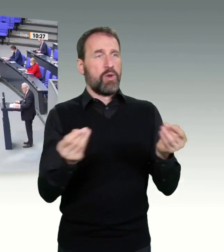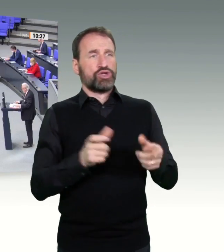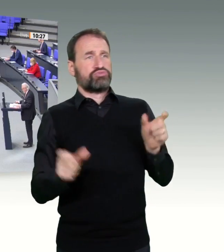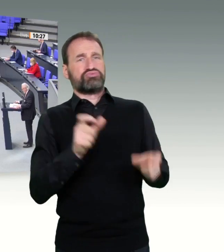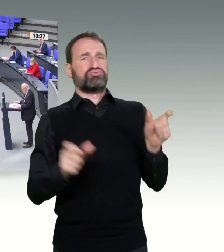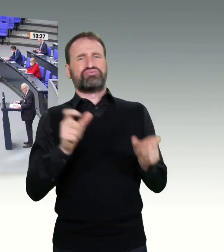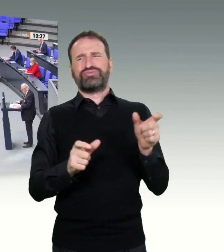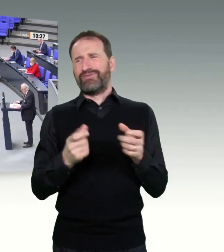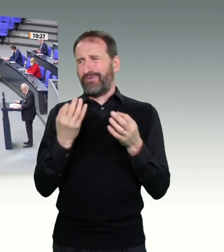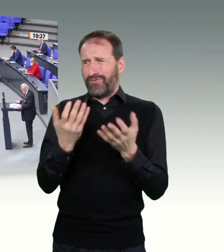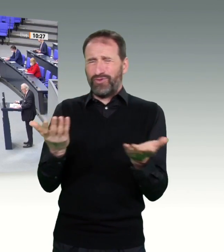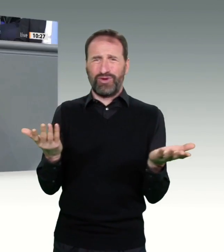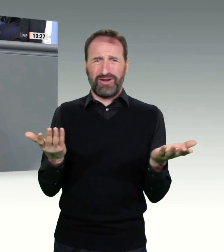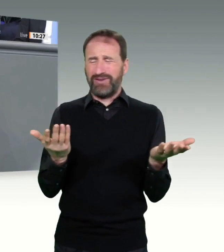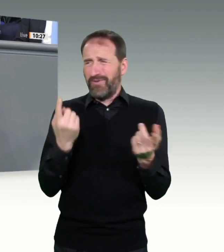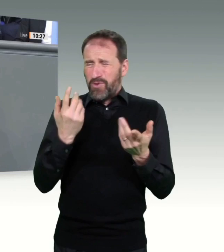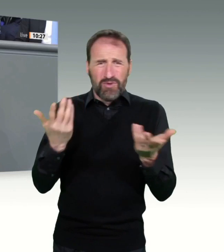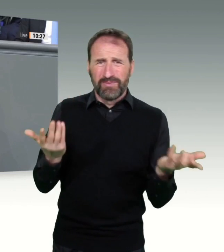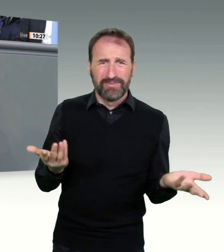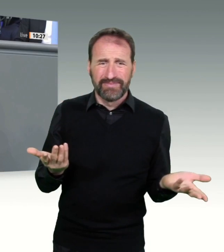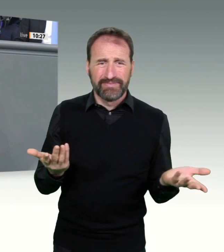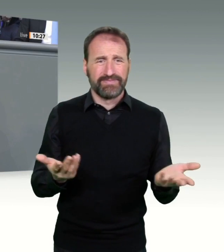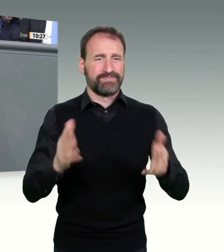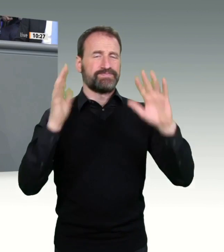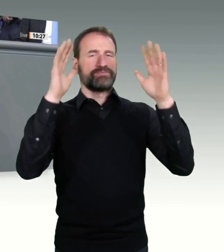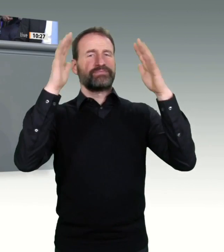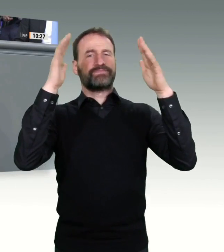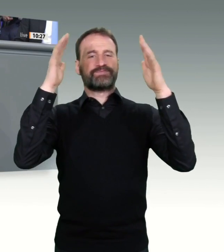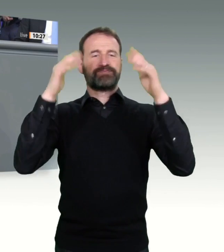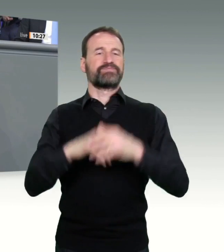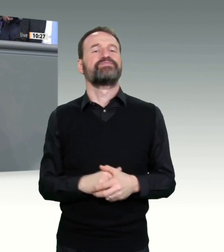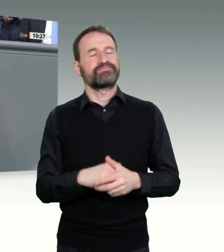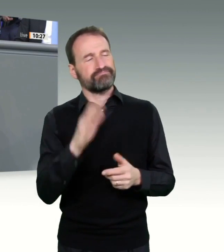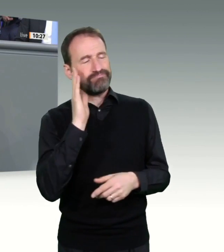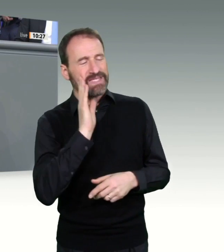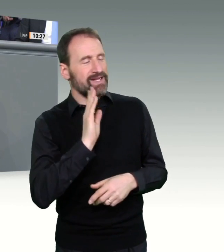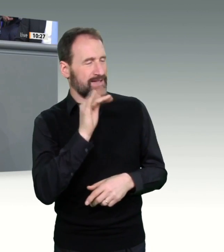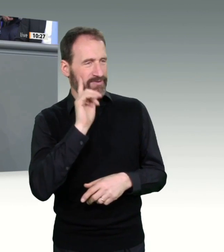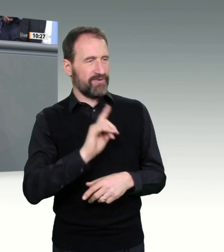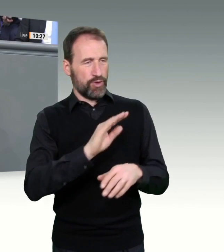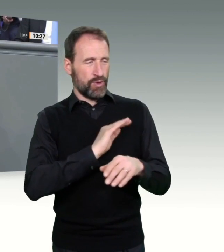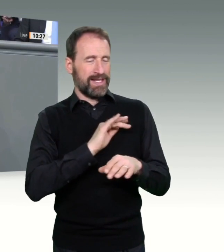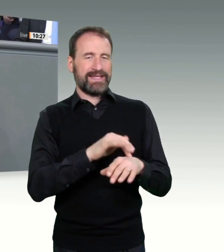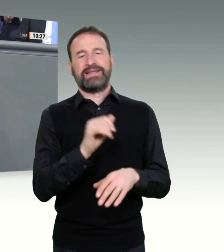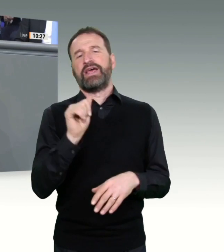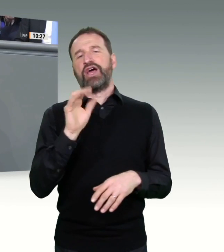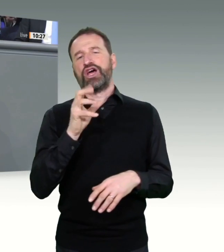Liebe Frau Kollegin Aschenberg-Dugnus, mein Eindruck ist, dass Sie mit dieser ausführlichen Frage